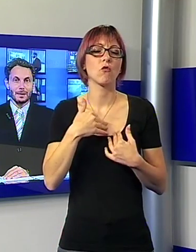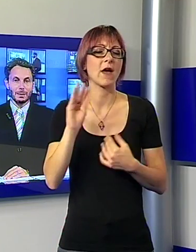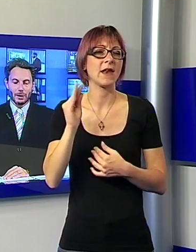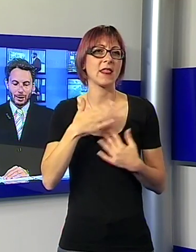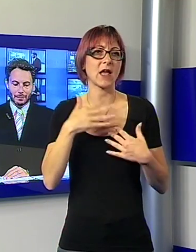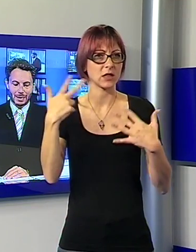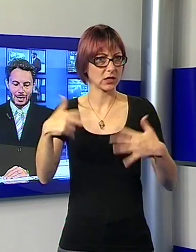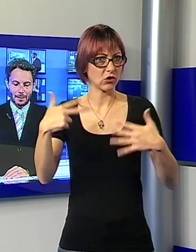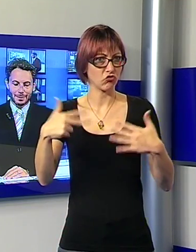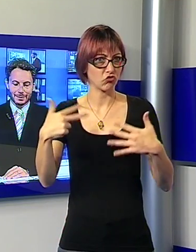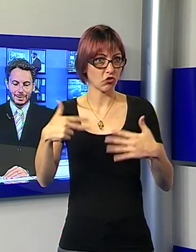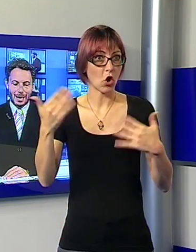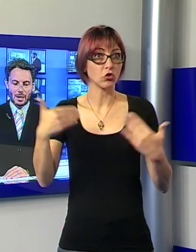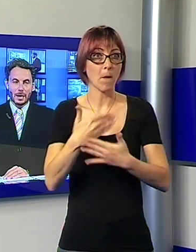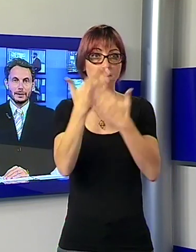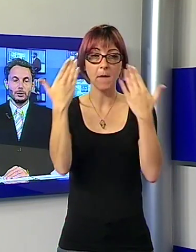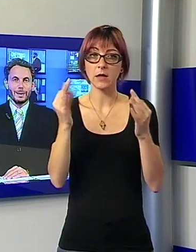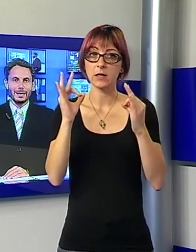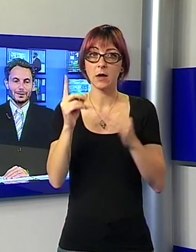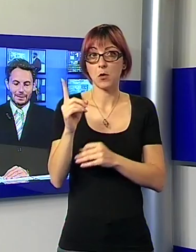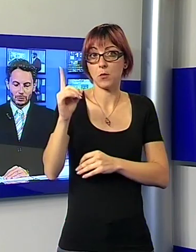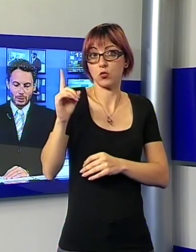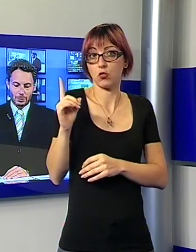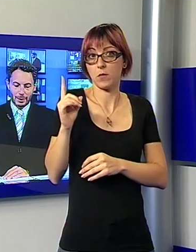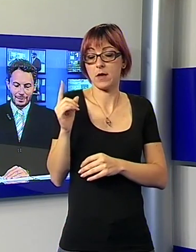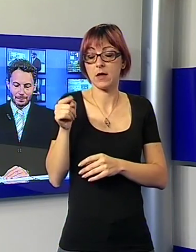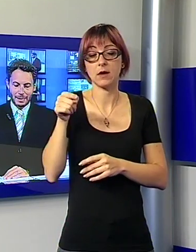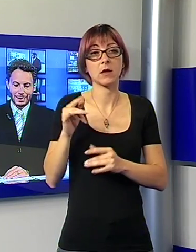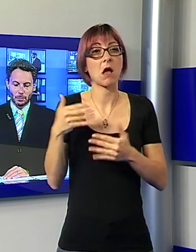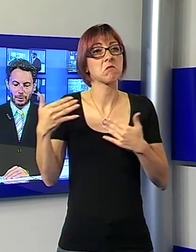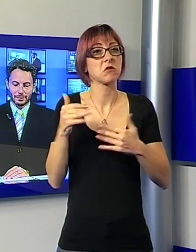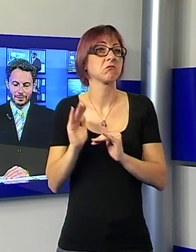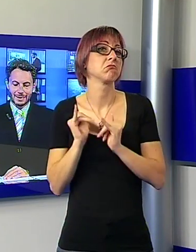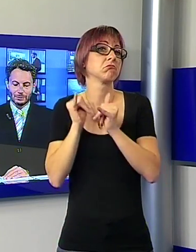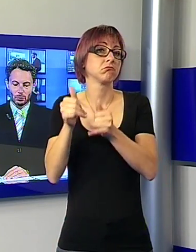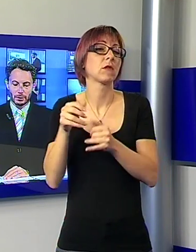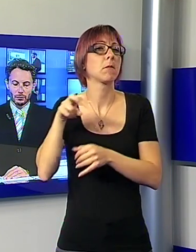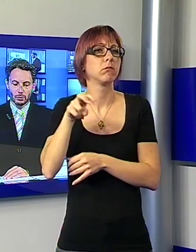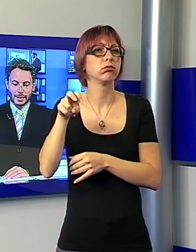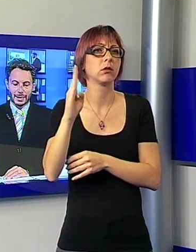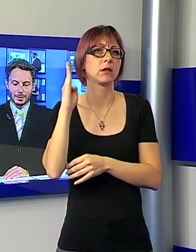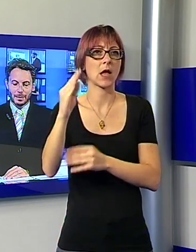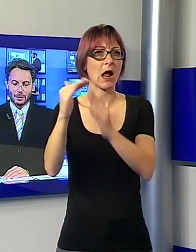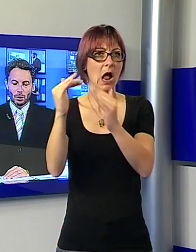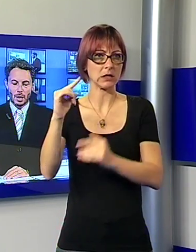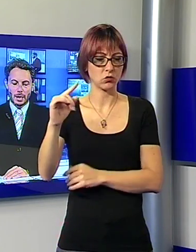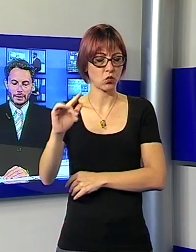prime ore della mattina di domenica stava tornando a casa a piedi dopo essere stato in una discoteca di piano di